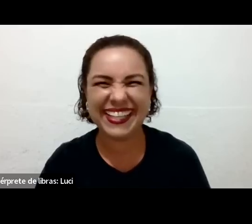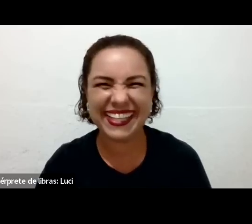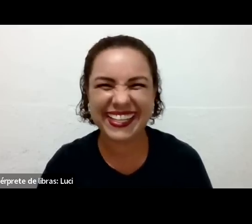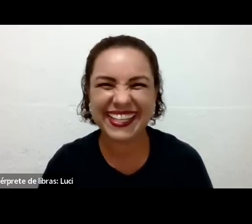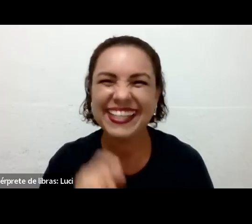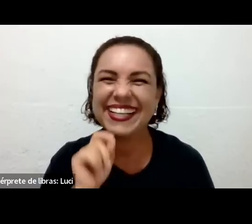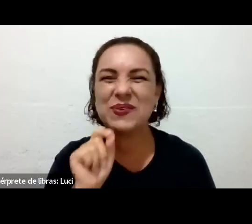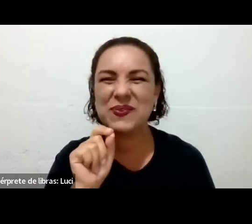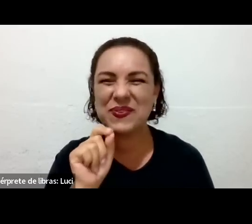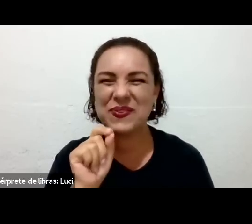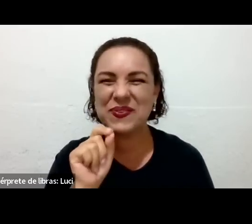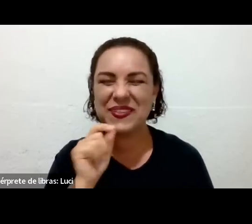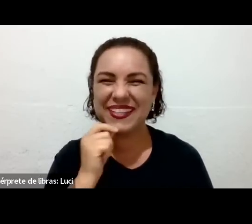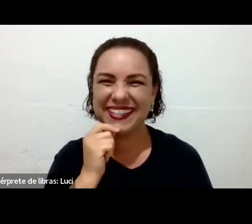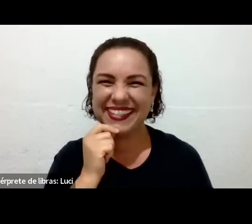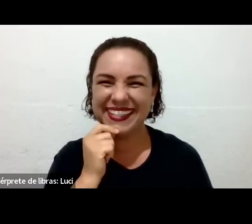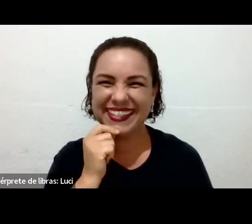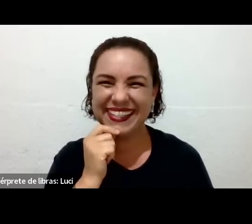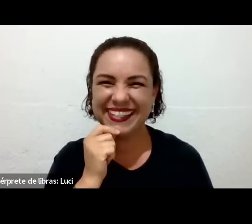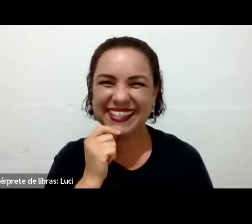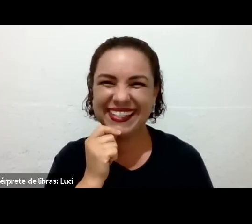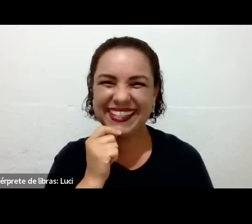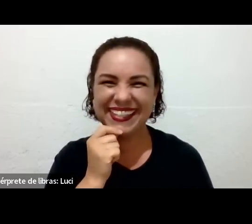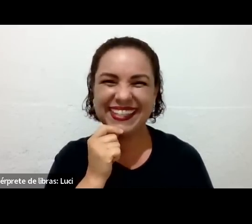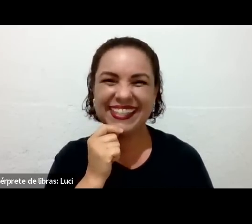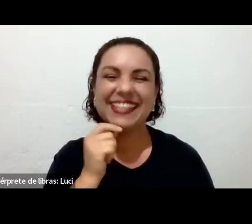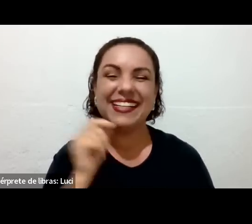Ô, Simone, ativa teu microfone, por favor.